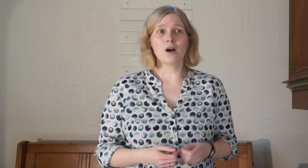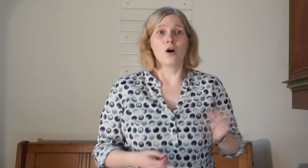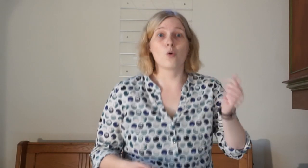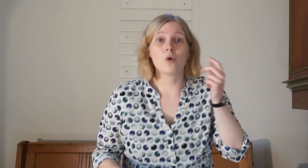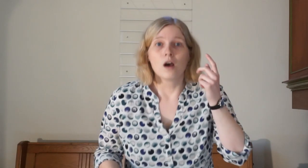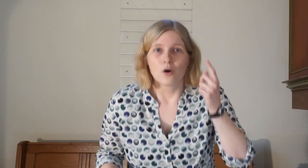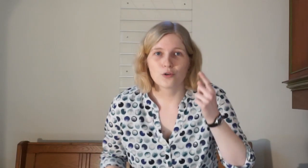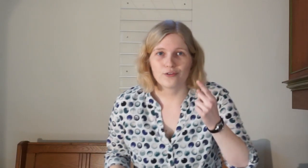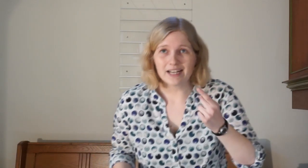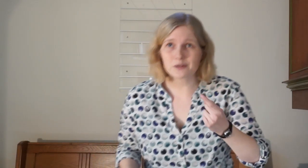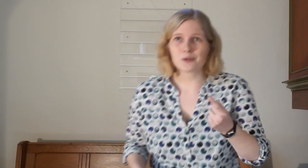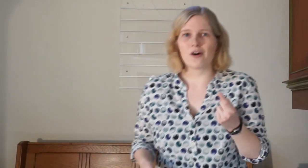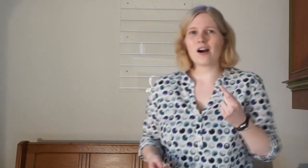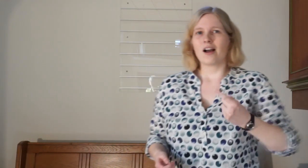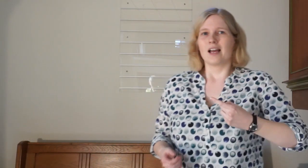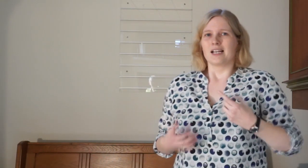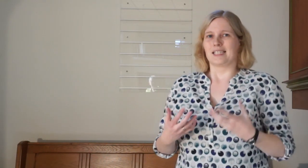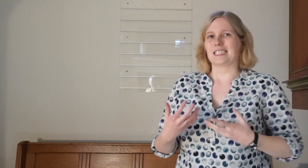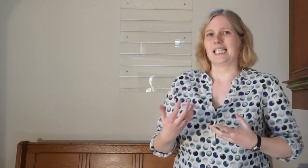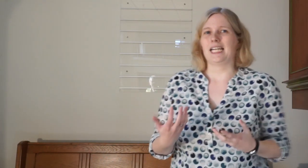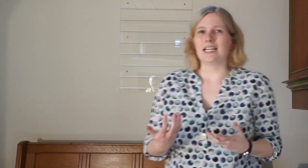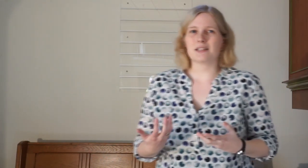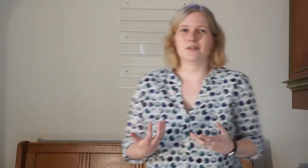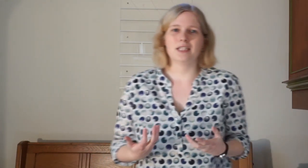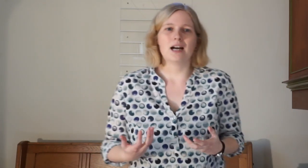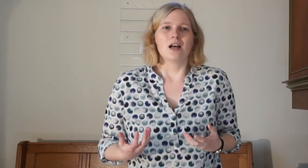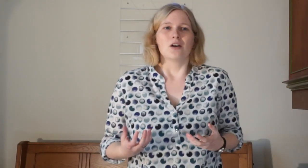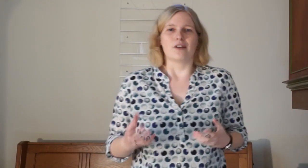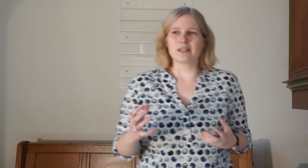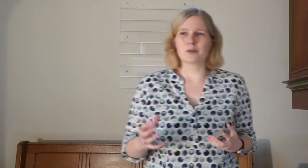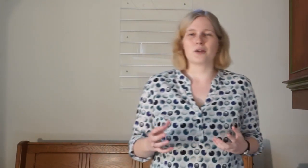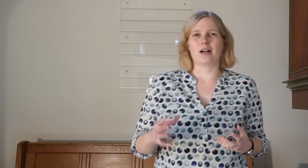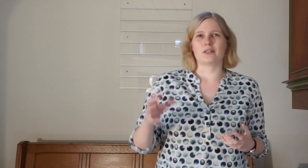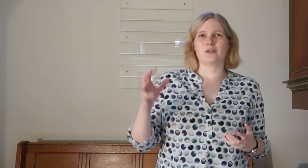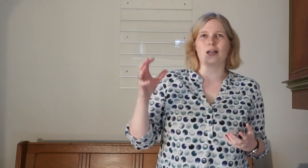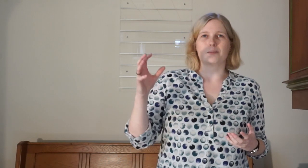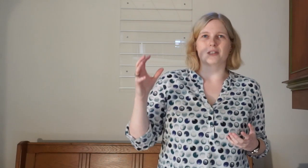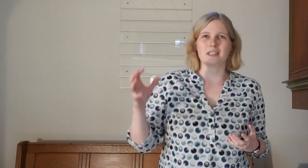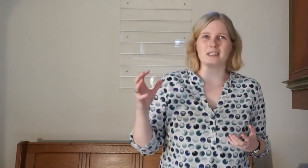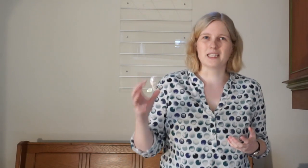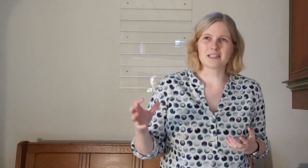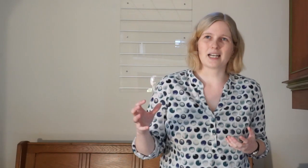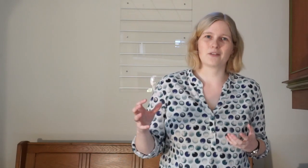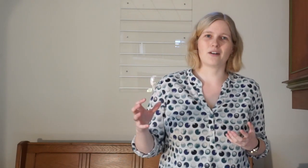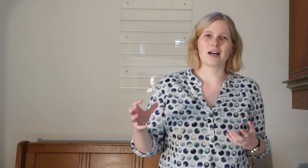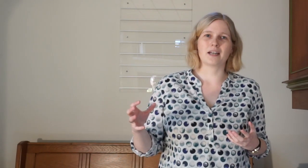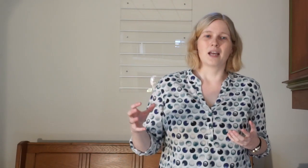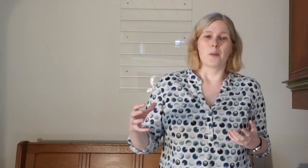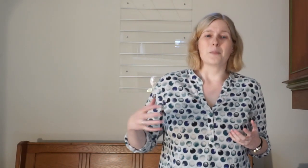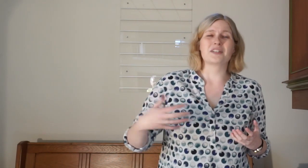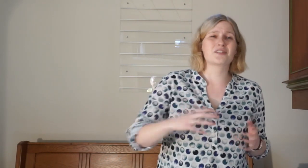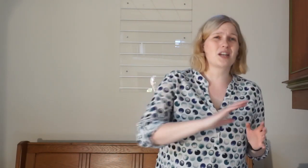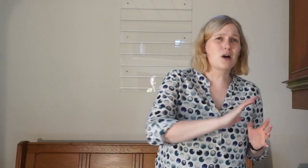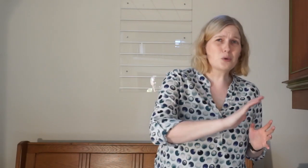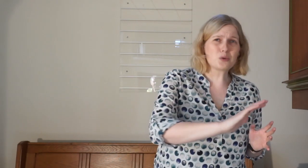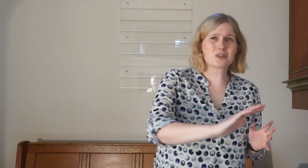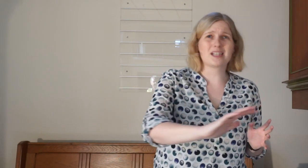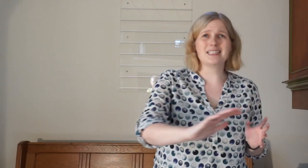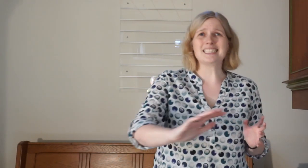Oh, und weißt du noch, sagt da der Erste wieder, weißt du noch, als wir am See Genezareth waren mit tausenden